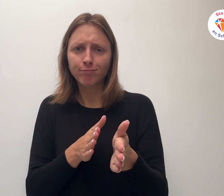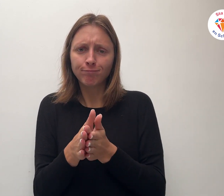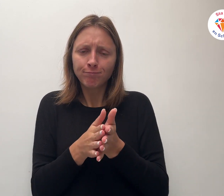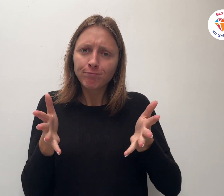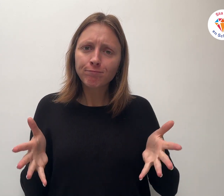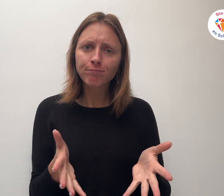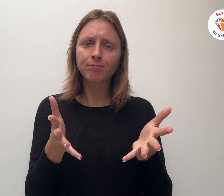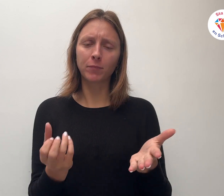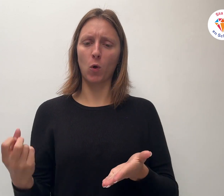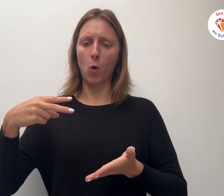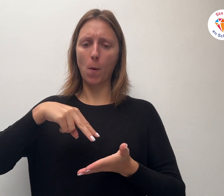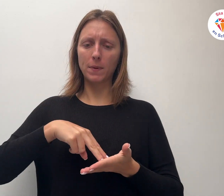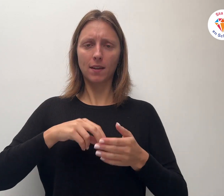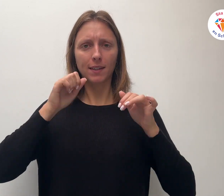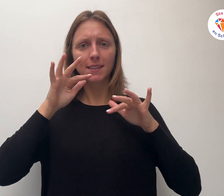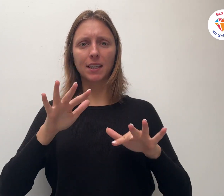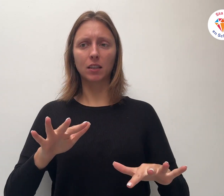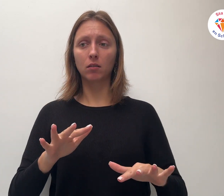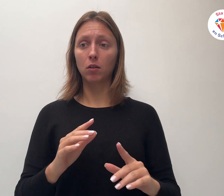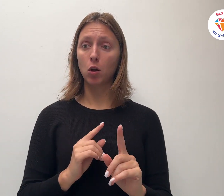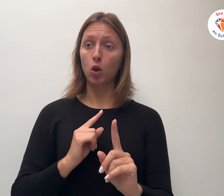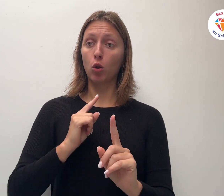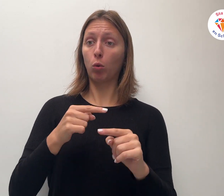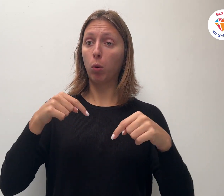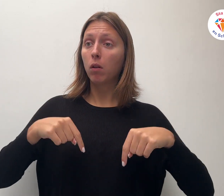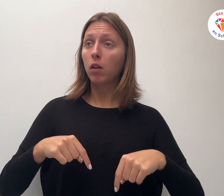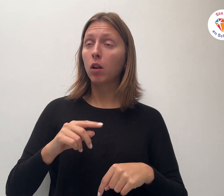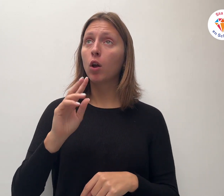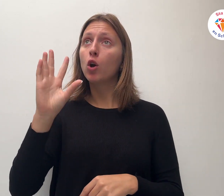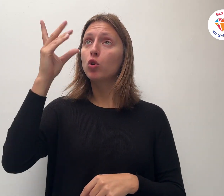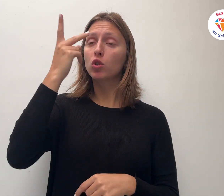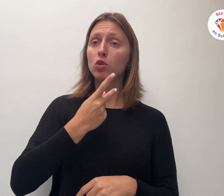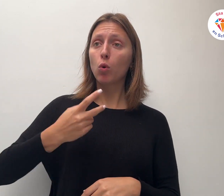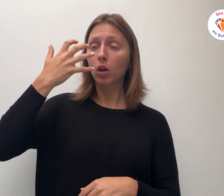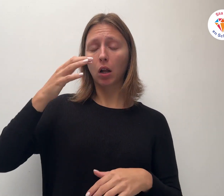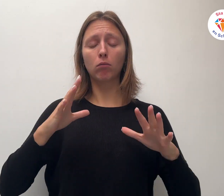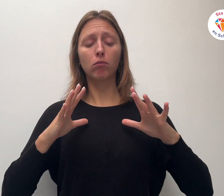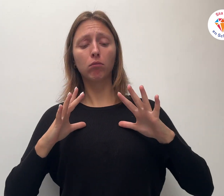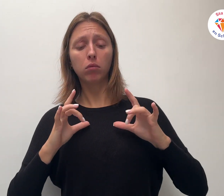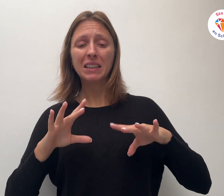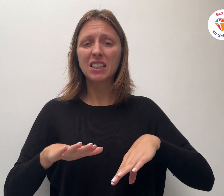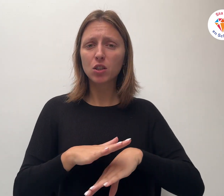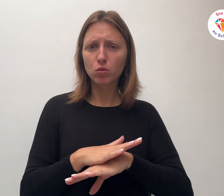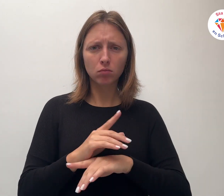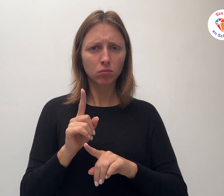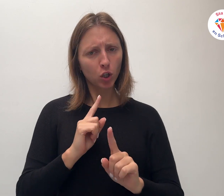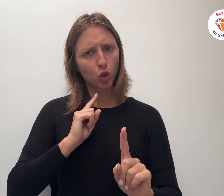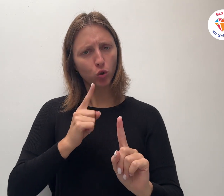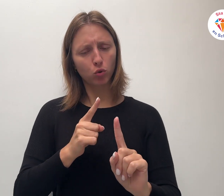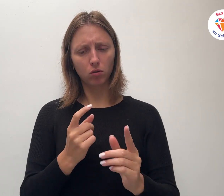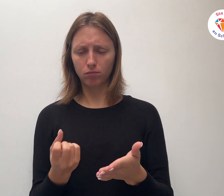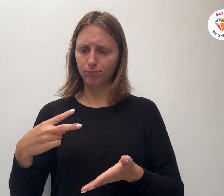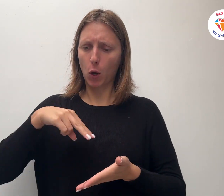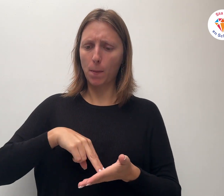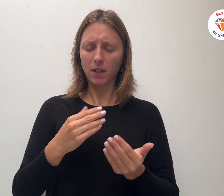Koninkrijk stil te zitten en iets te doen, maar om op te staan en dienstbaar te zijn. In de eerste plaats zien we over God,